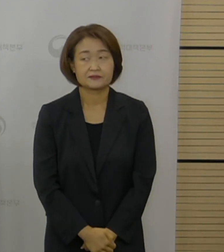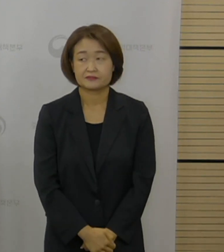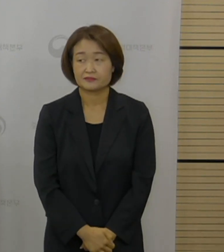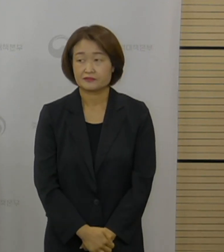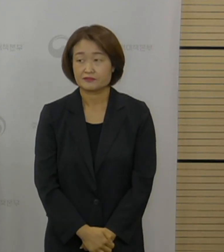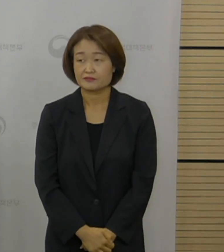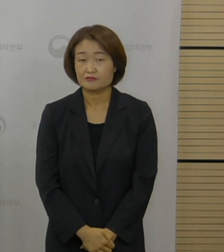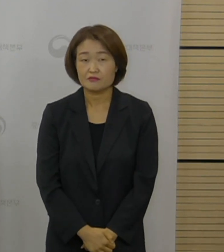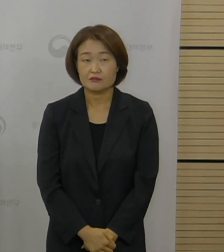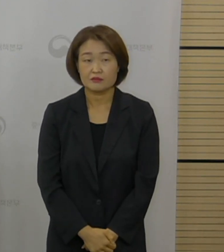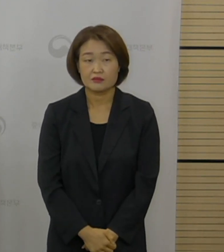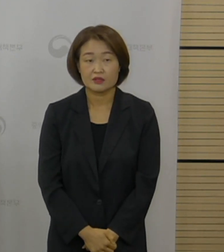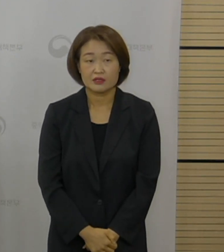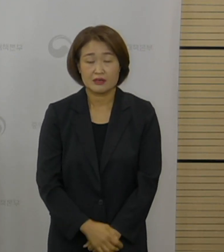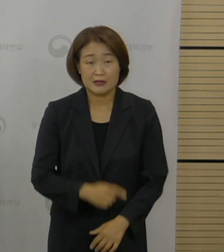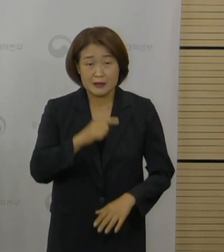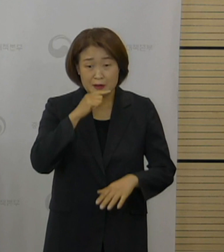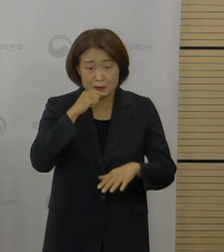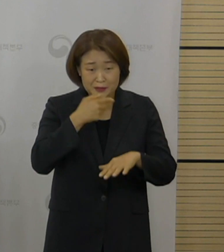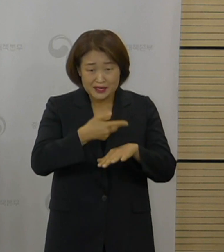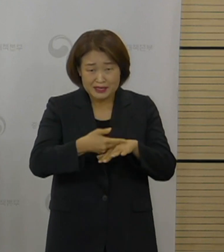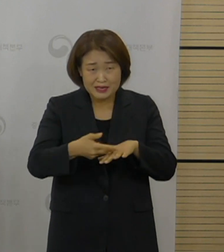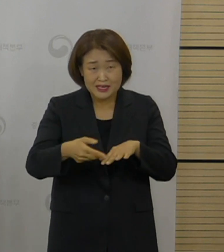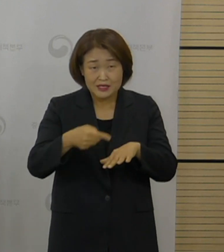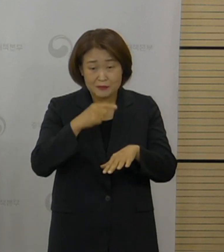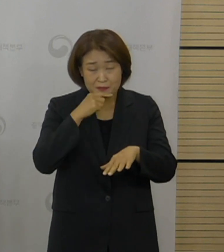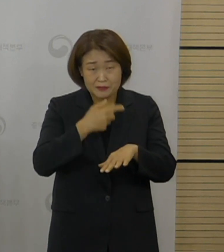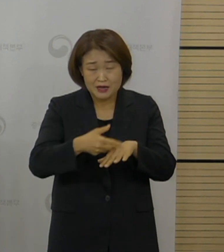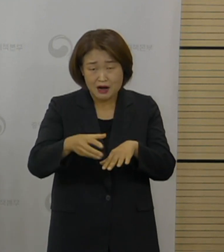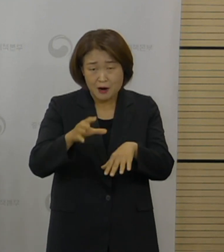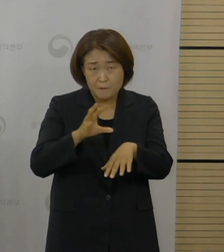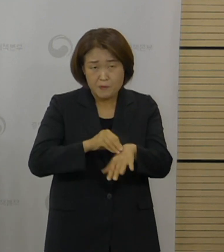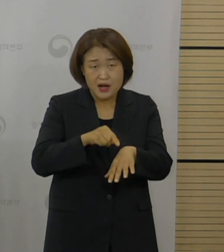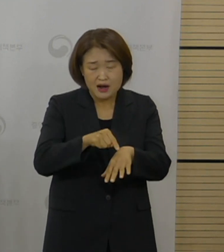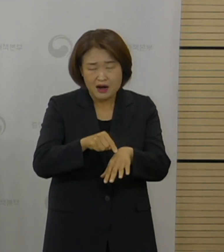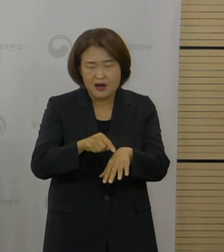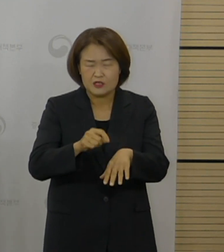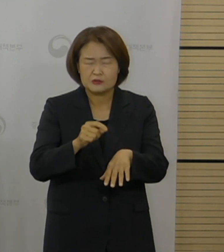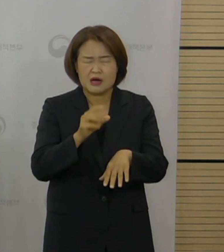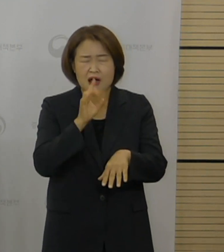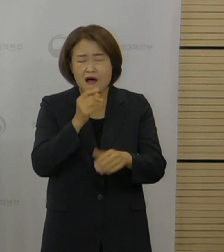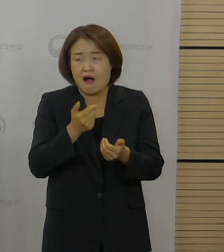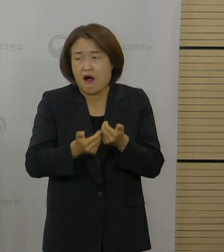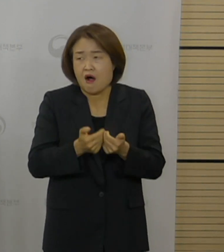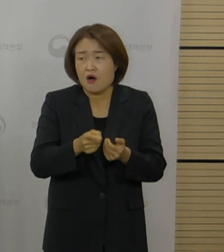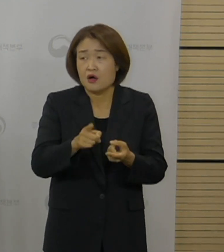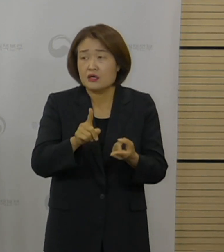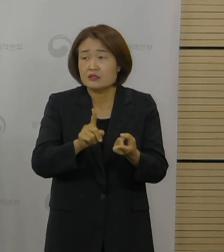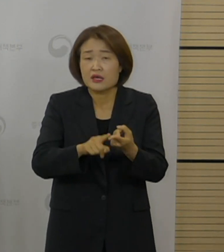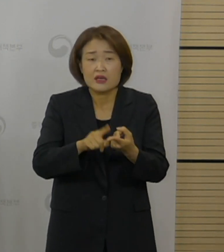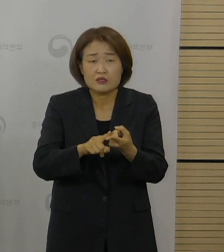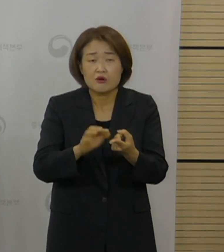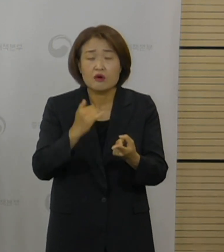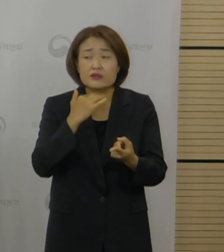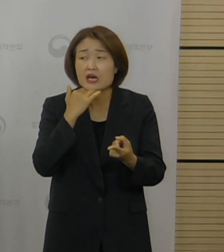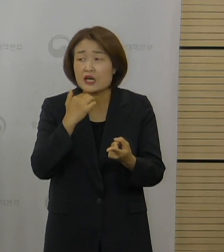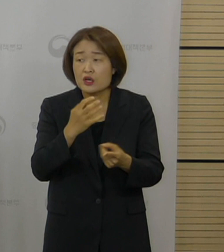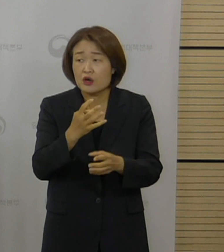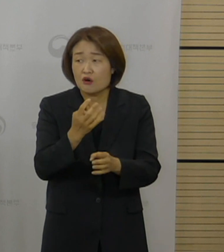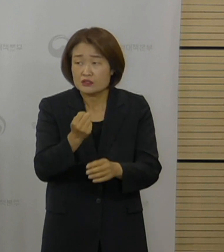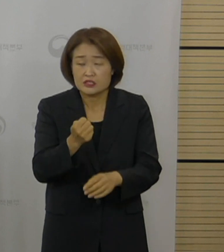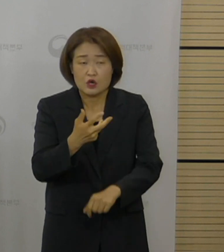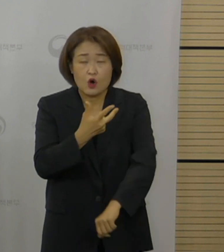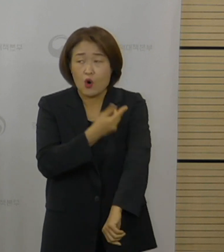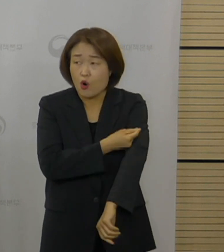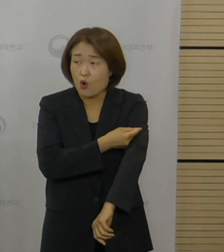TTS와 관련돼서 연령별 예방접종 이득 비용 분석 몇 주 간격으로 하고 있는지 궁금하다고 질문